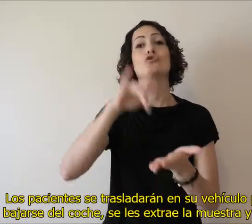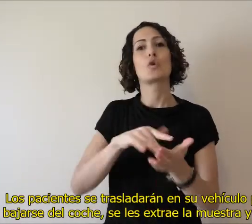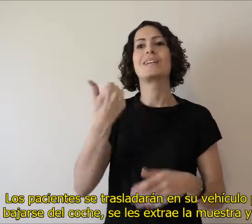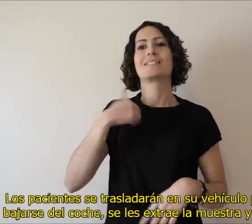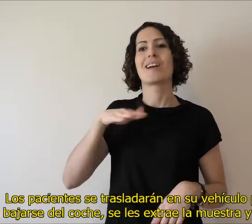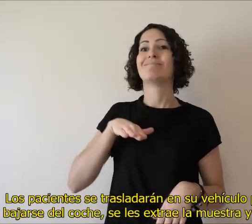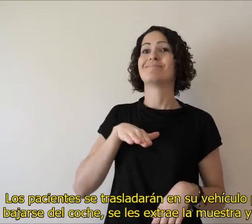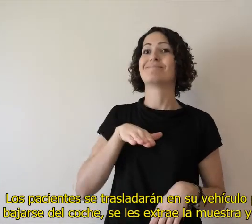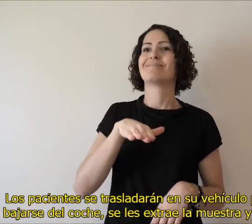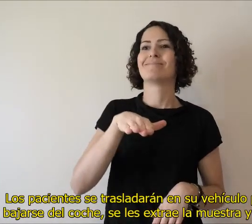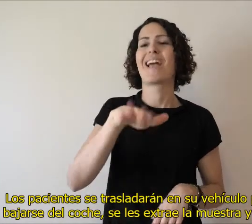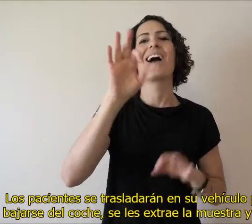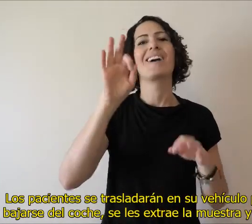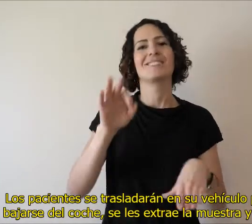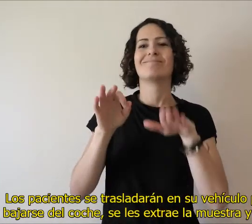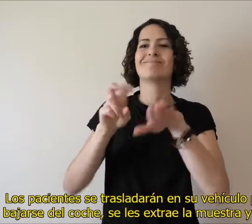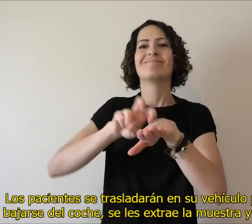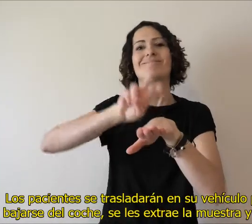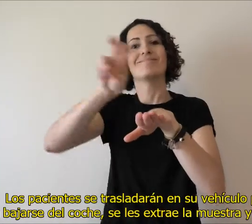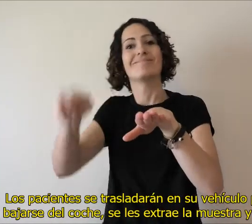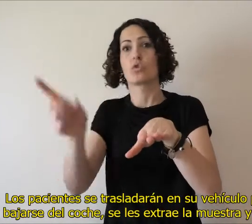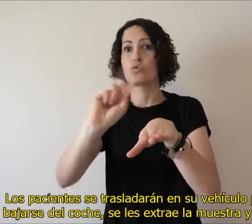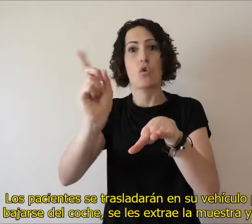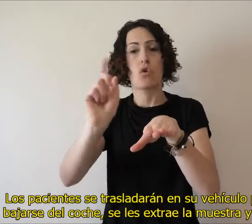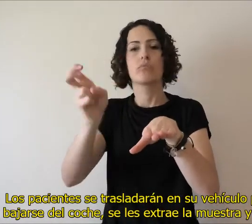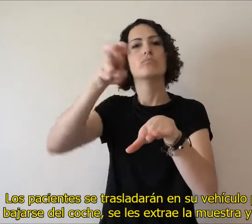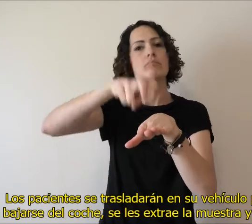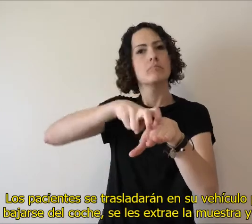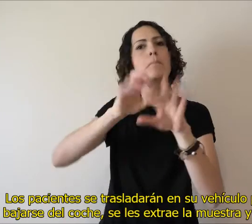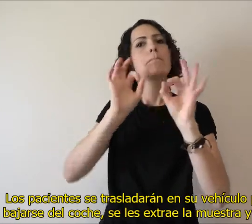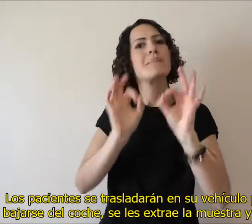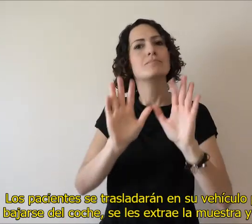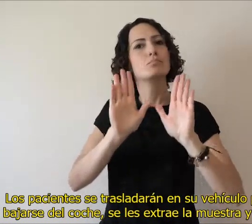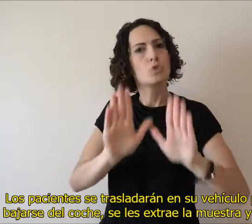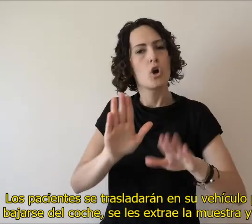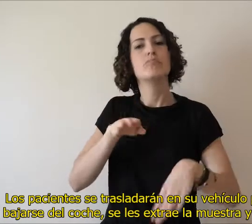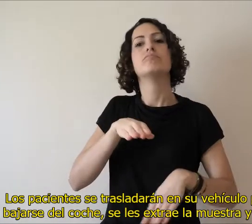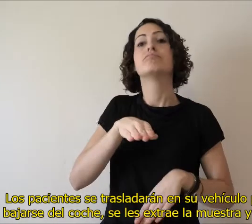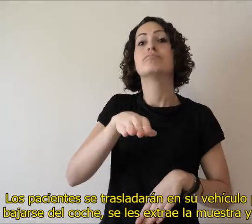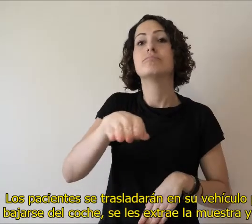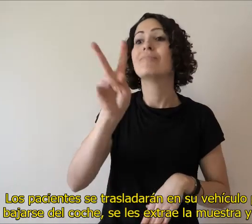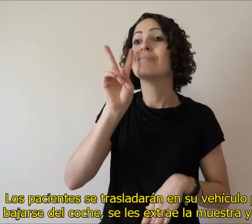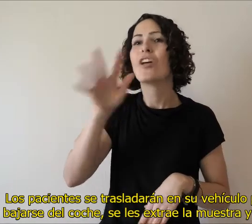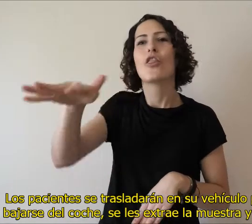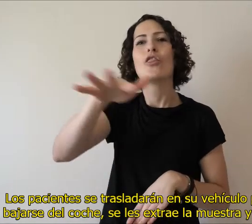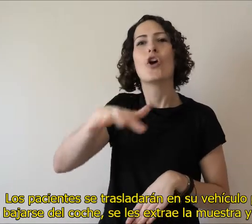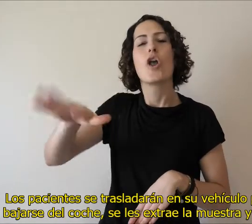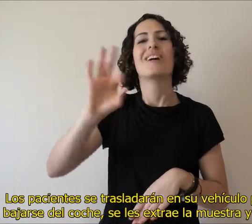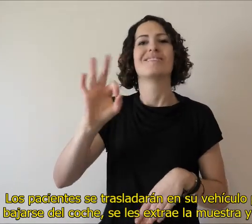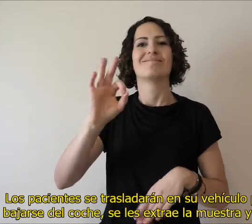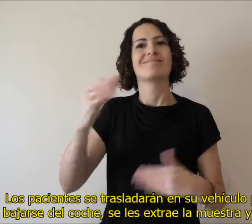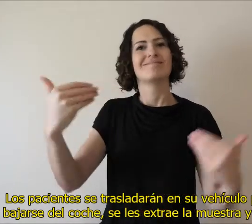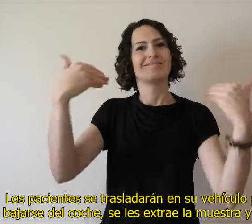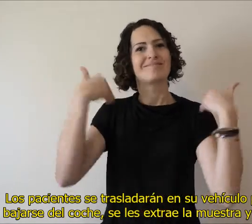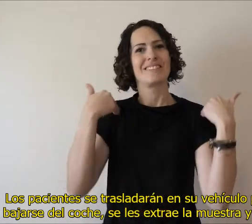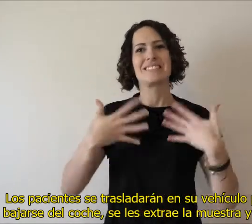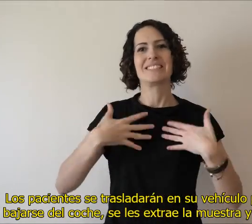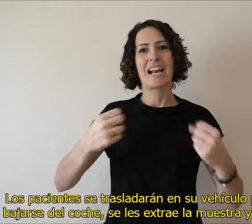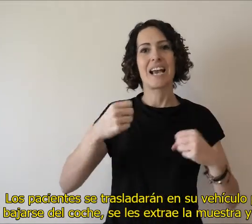de controlar el acceso hasta el recinto. Los pacientes se trasladarán en su vehículo particular y, sin bajarse